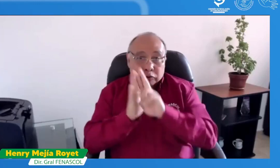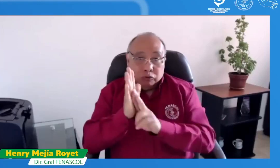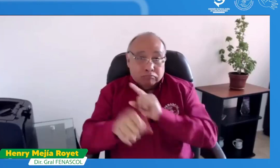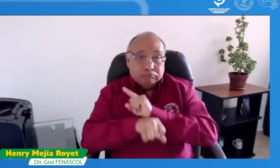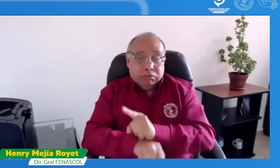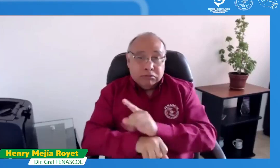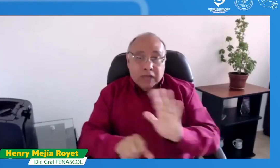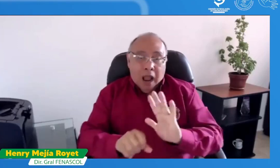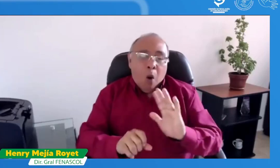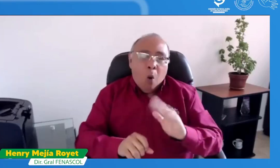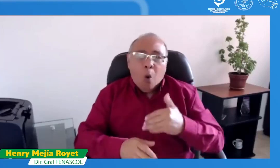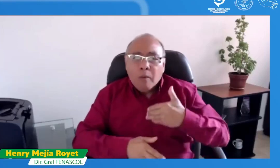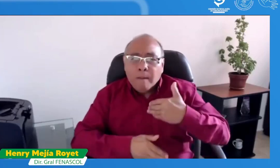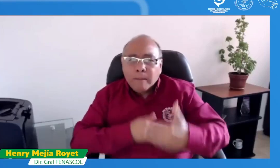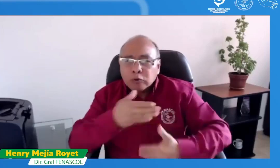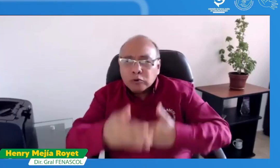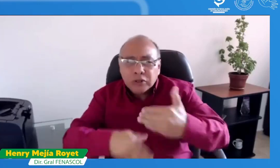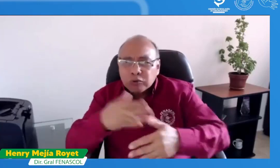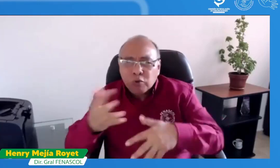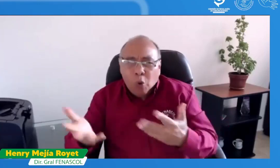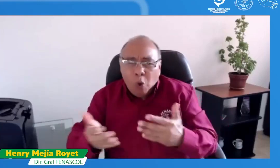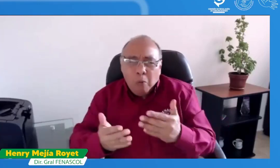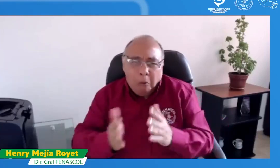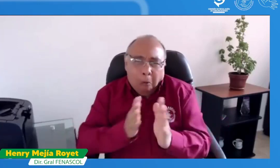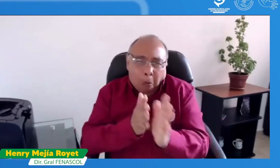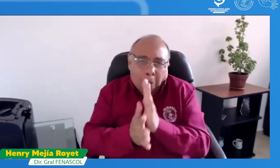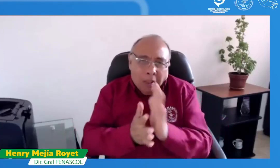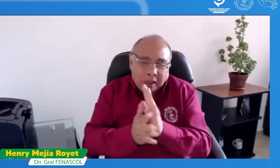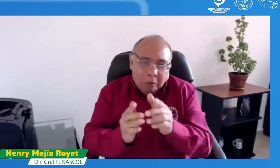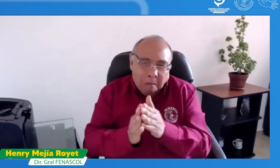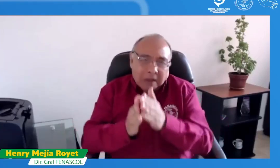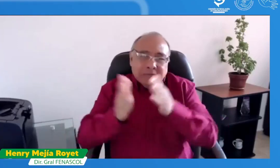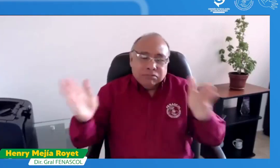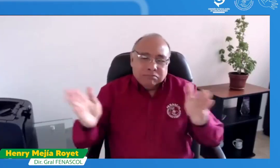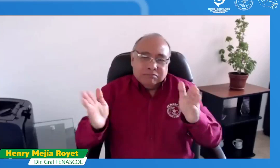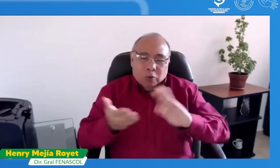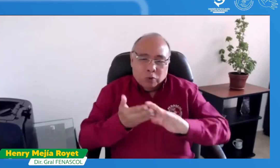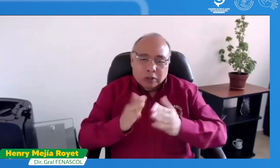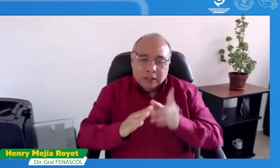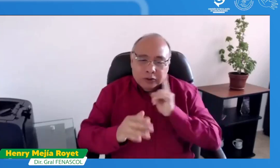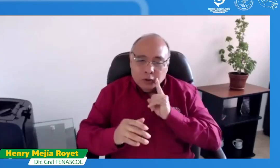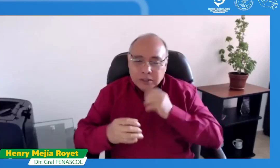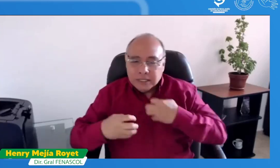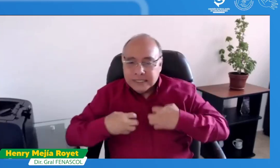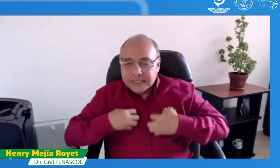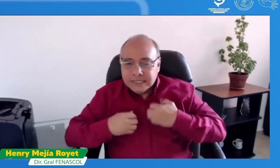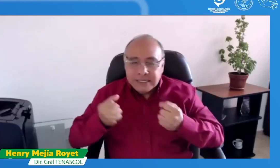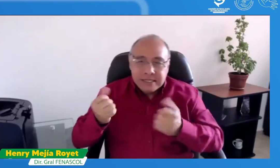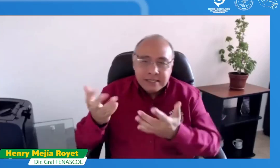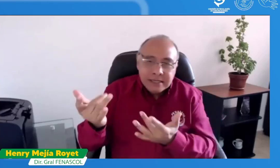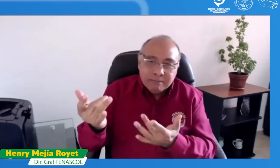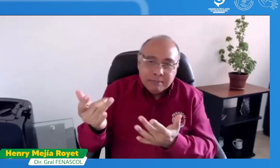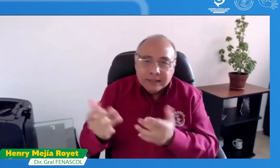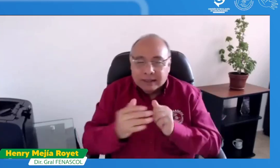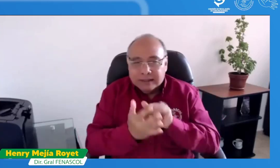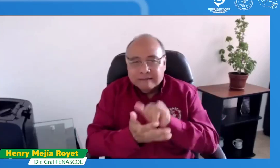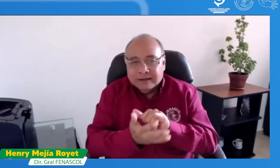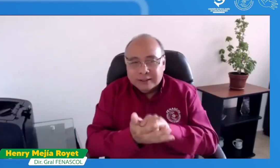es ¿qué va a pasar con esos resultados? ¿Se va a cambiar inmediatamente la resolución o cuál es el paso